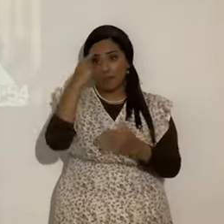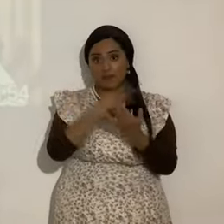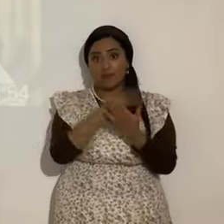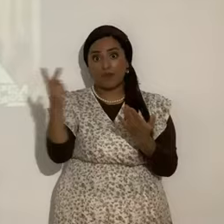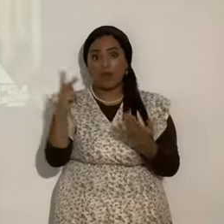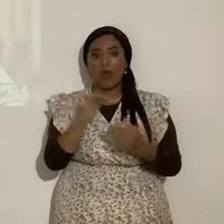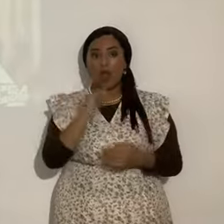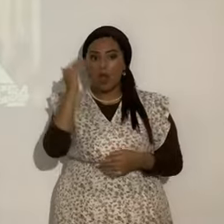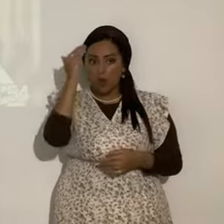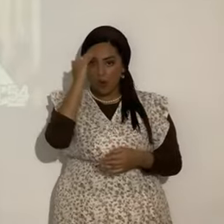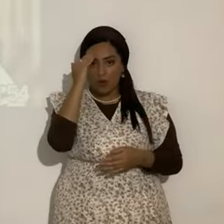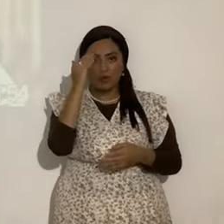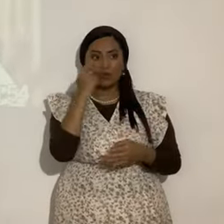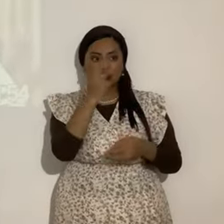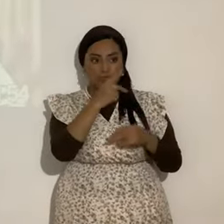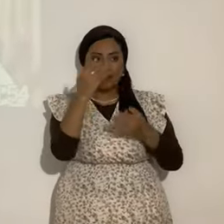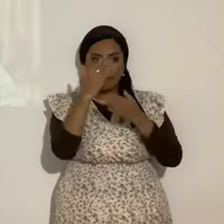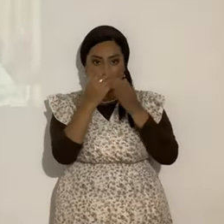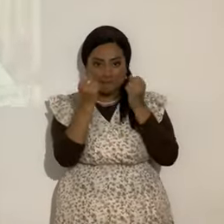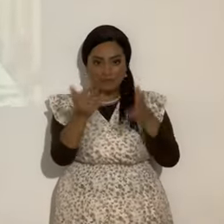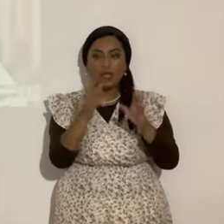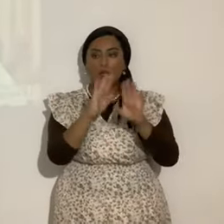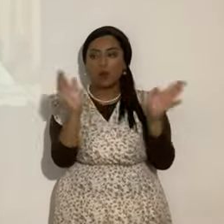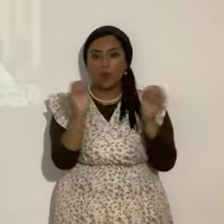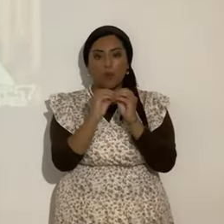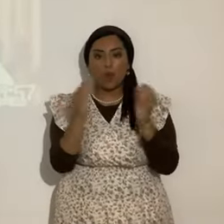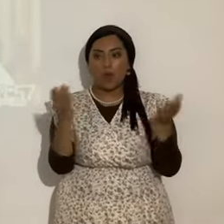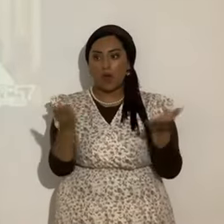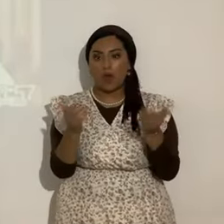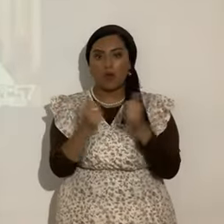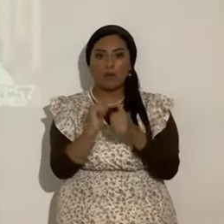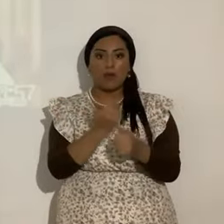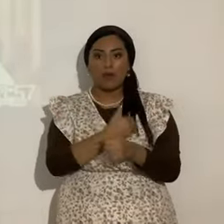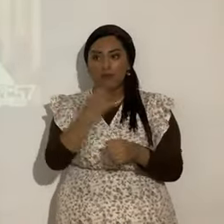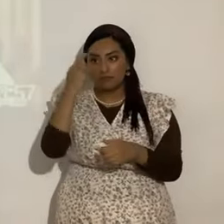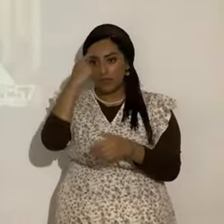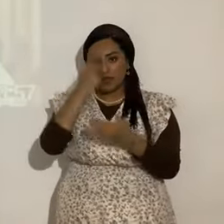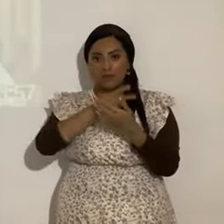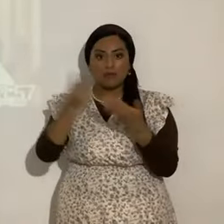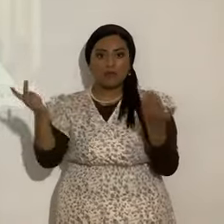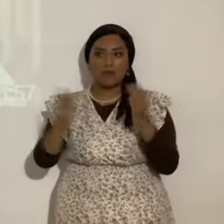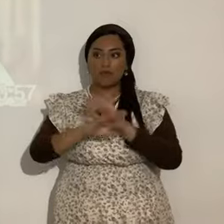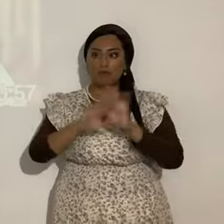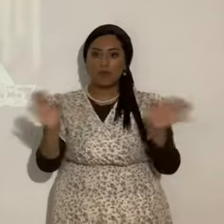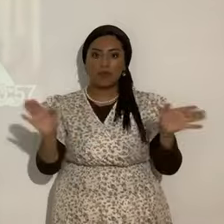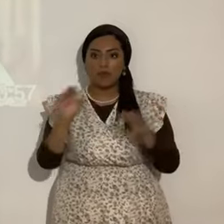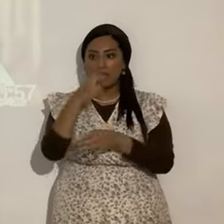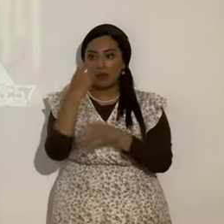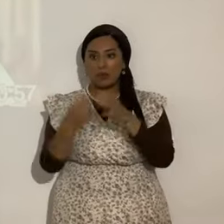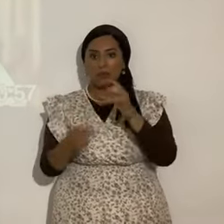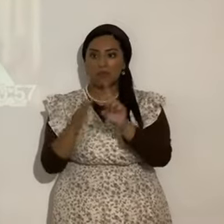consta de varios que ya no están con nosotros mentes reprobadas totalmente cayendo en adulterio que terrible no